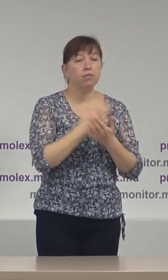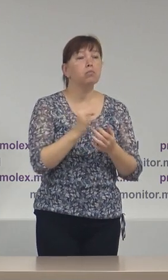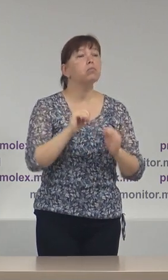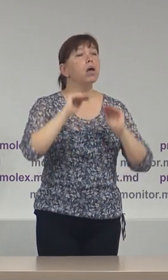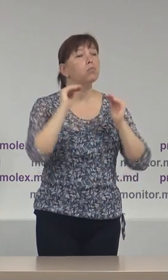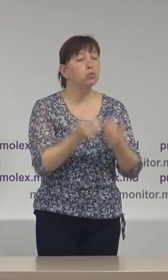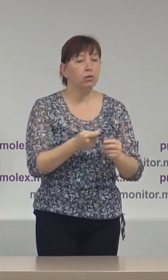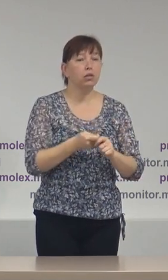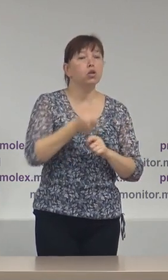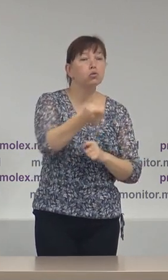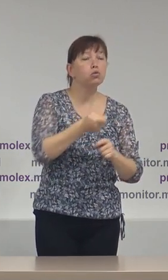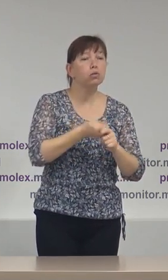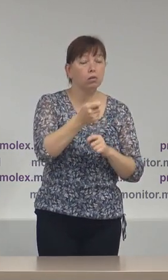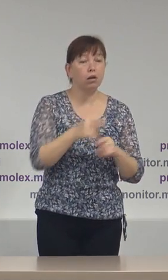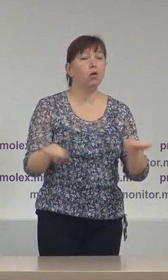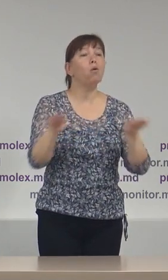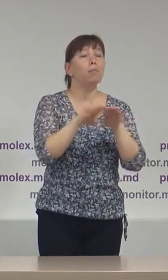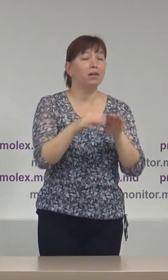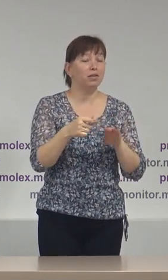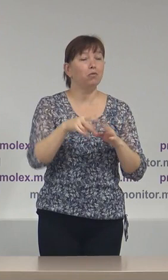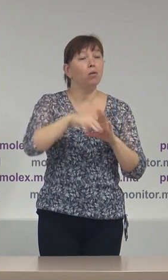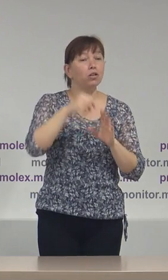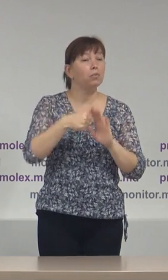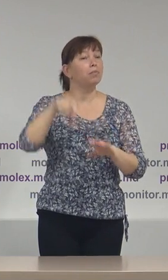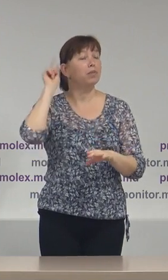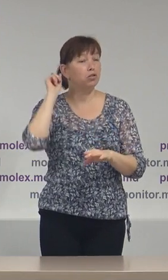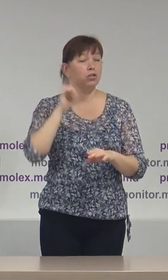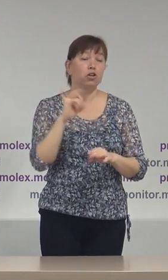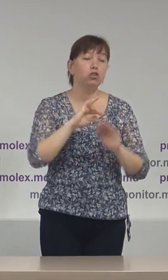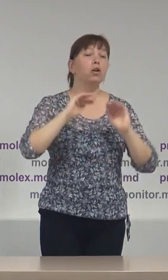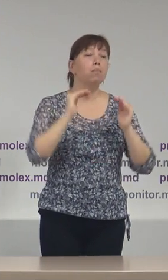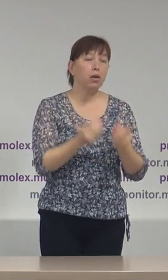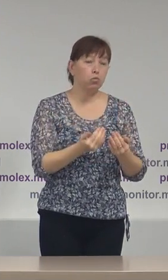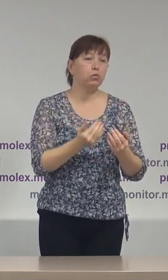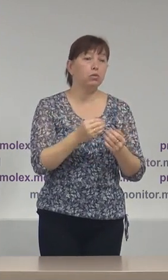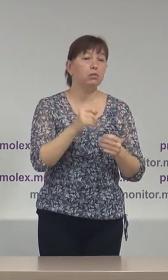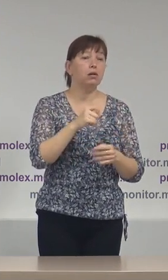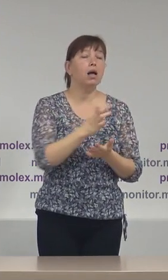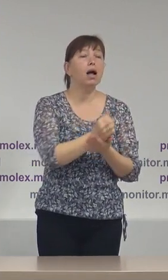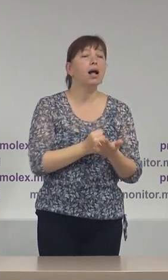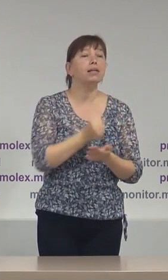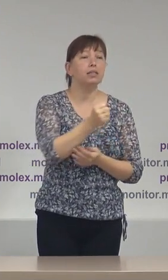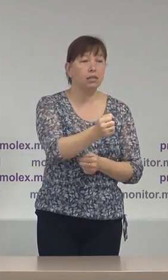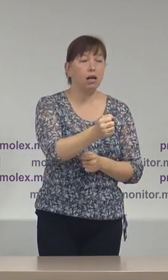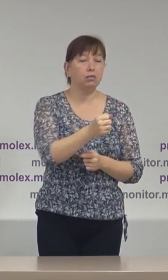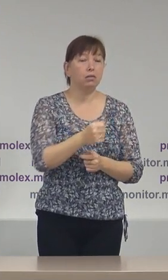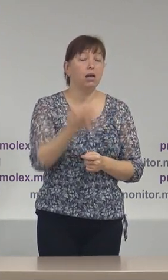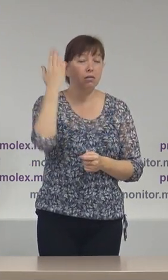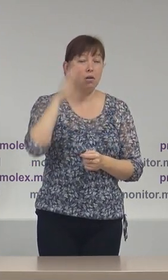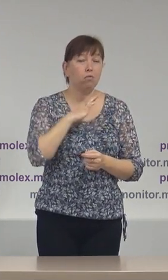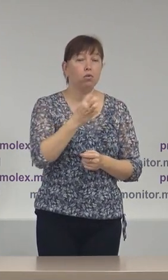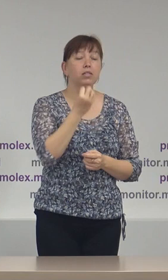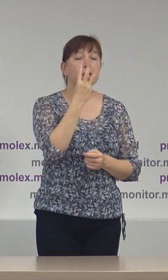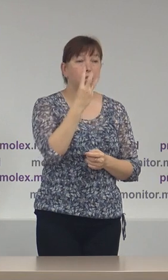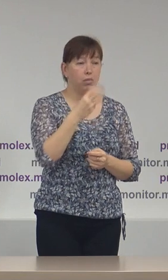depuse comparativ cu scurtinul precedent, dar și mai puțini candidați comparativ cu scurtinul precedent. Deci dacă am avut depuse 13